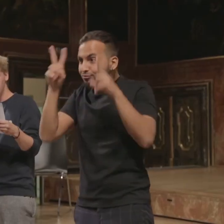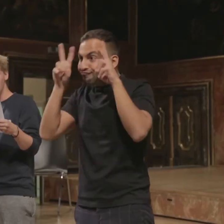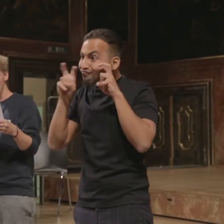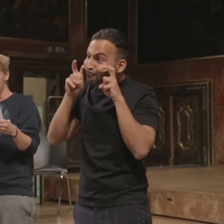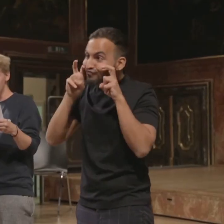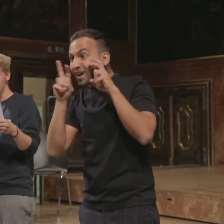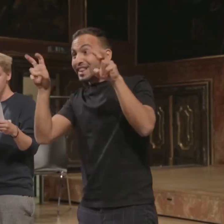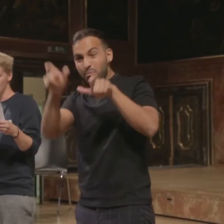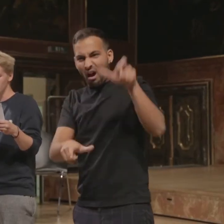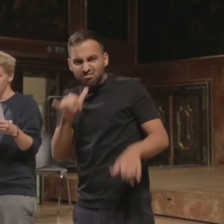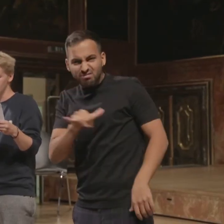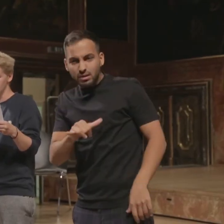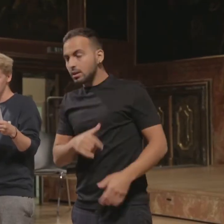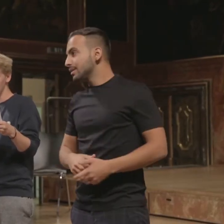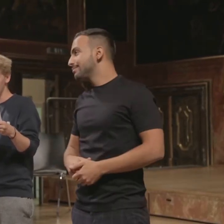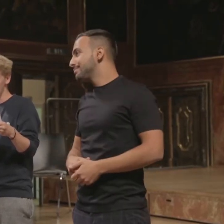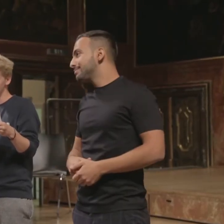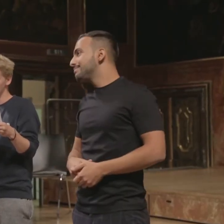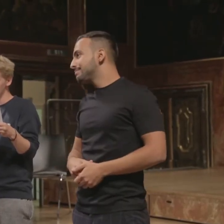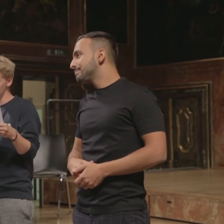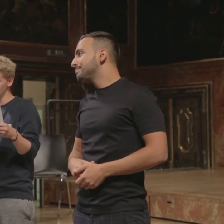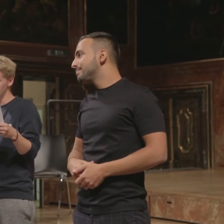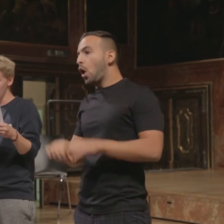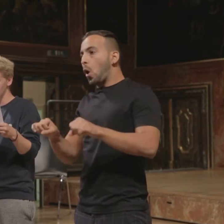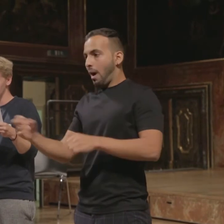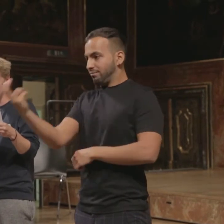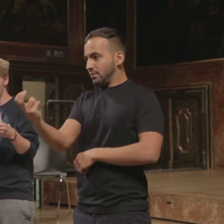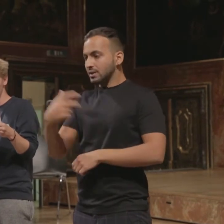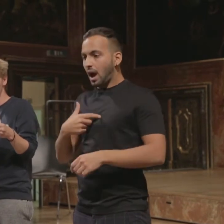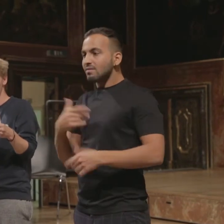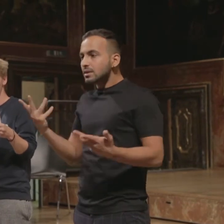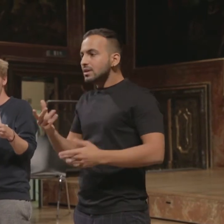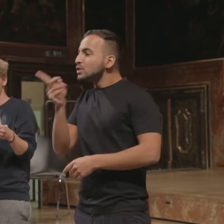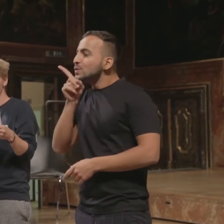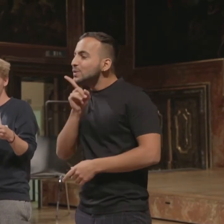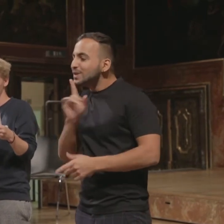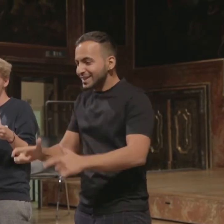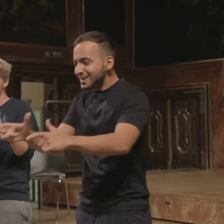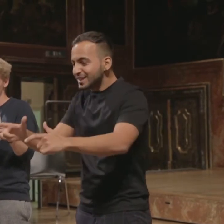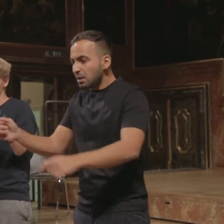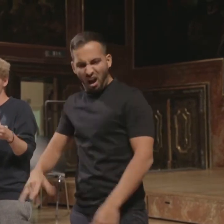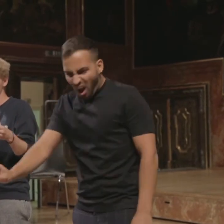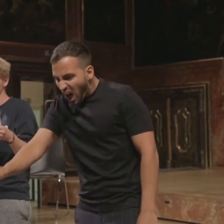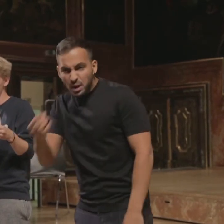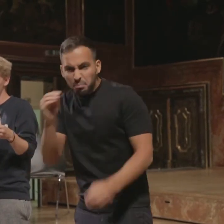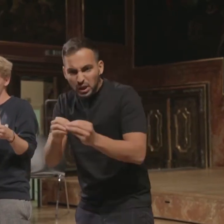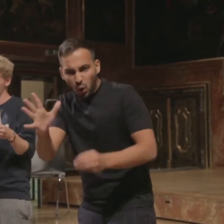Wir saßen bei Omas Nachttisch, der leider nicht bio genug für Anke und Kepler war, weshalb sie weiter über die Wahrheit sinnierten, während wir